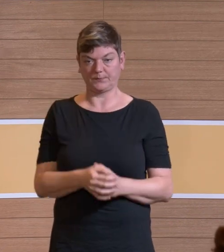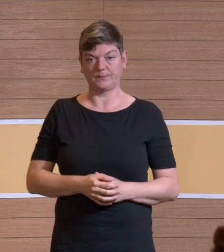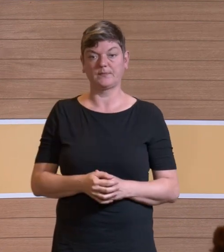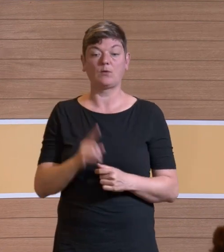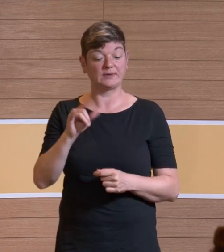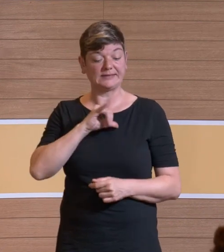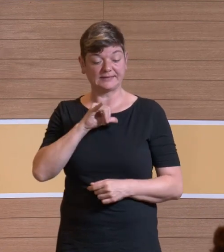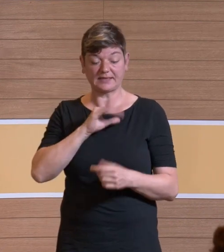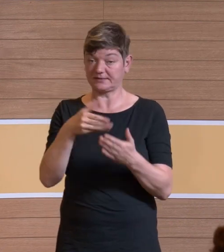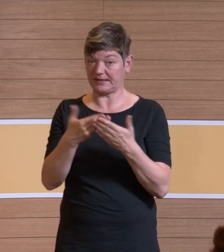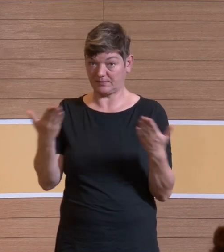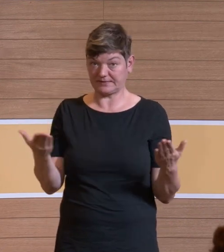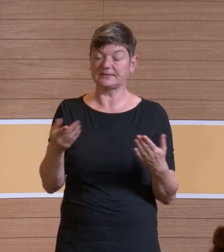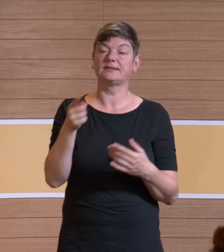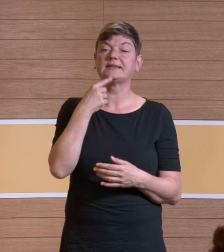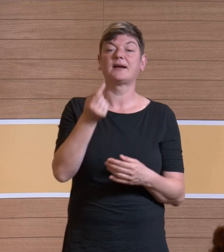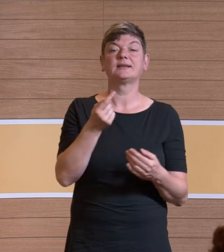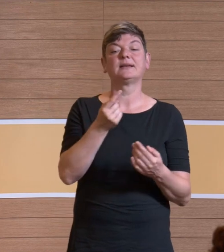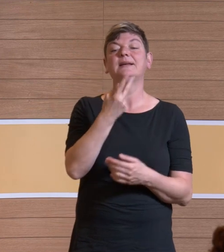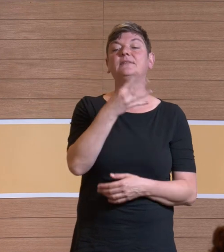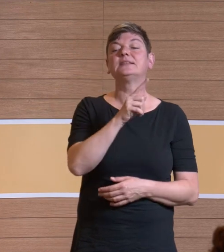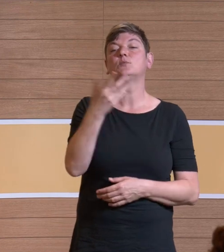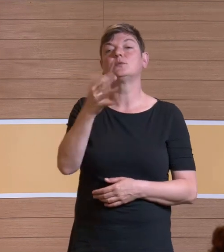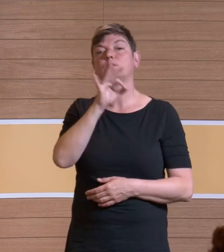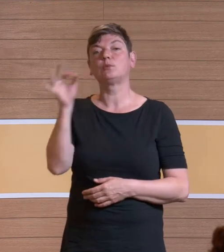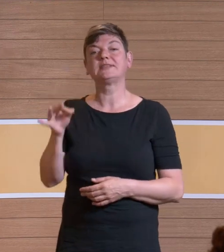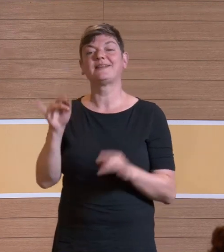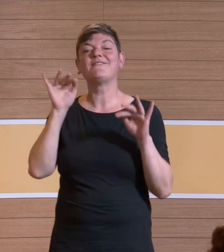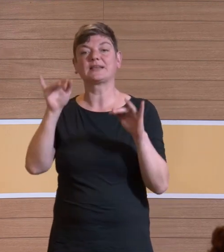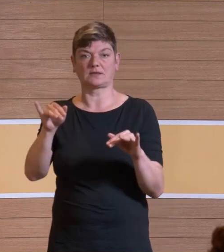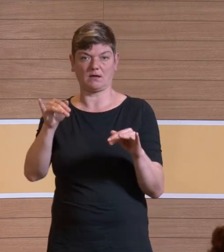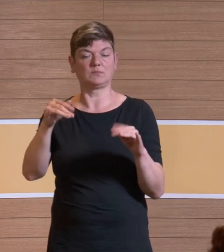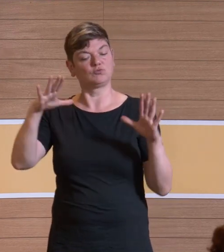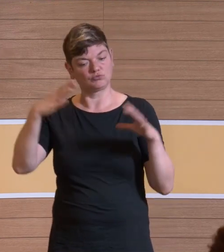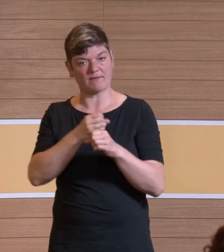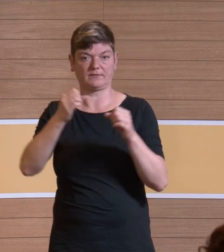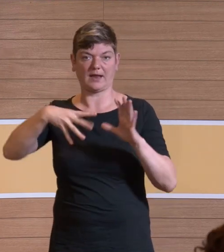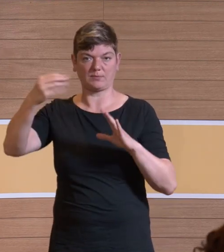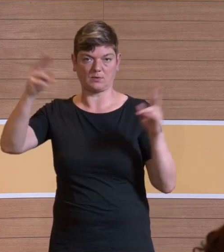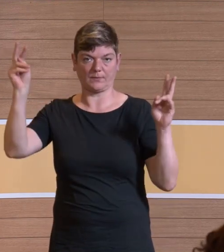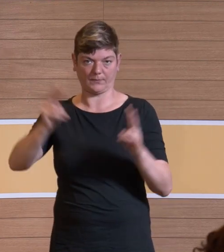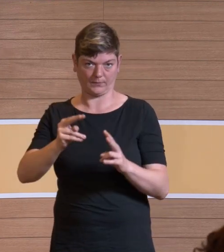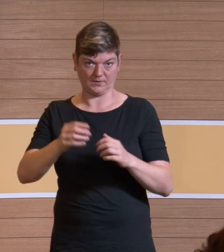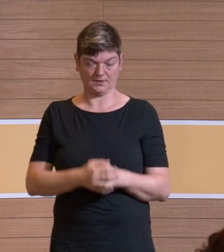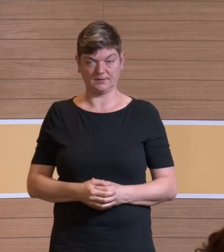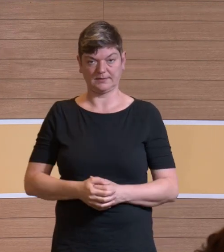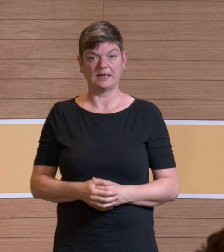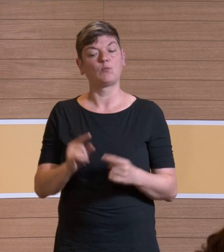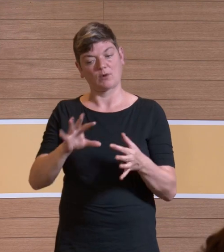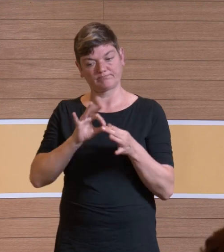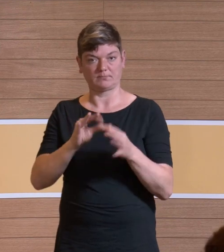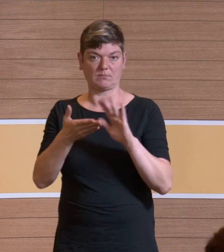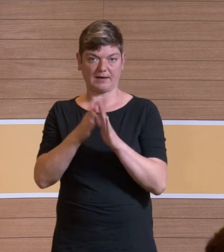zu dem gleichen Ergebnis. Zwischen 40 und 50 Prozent ist die Wirksamkeit in der Realität, in der Praxis. Das heißt, die